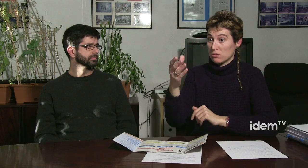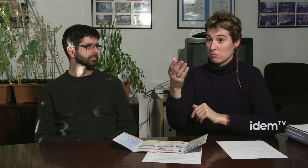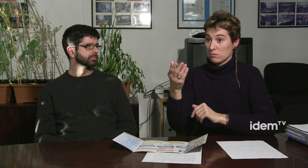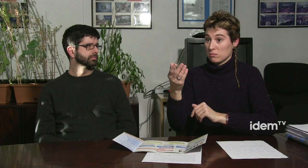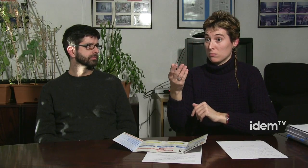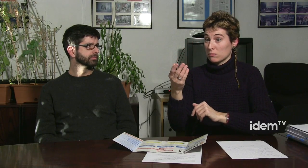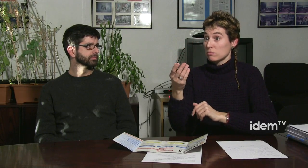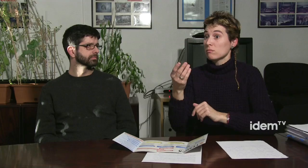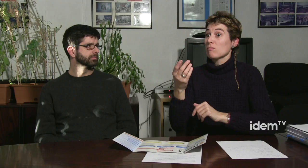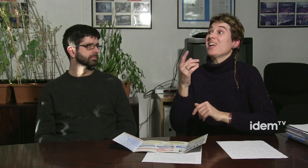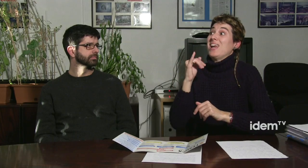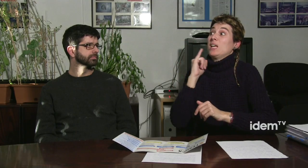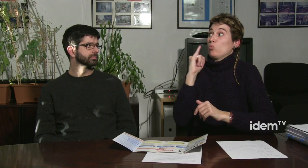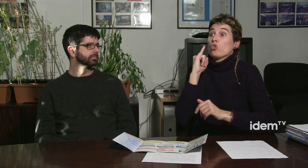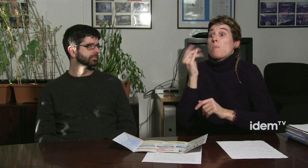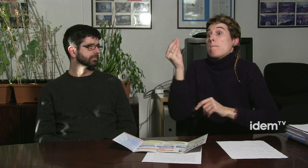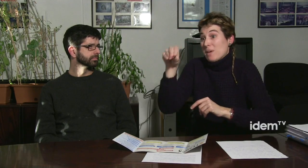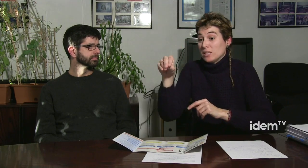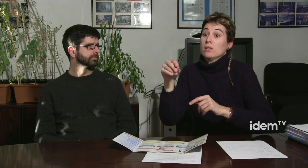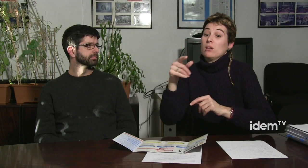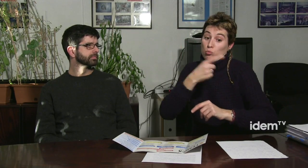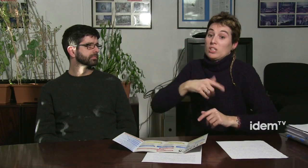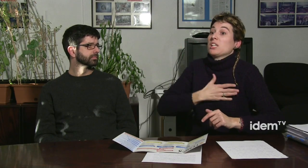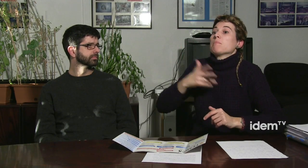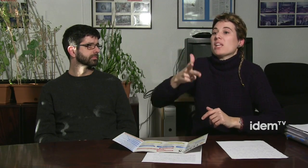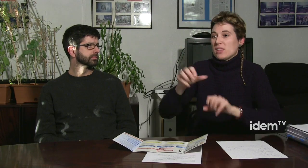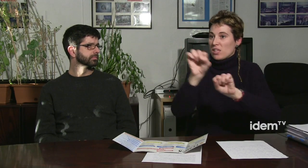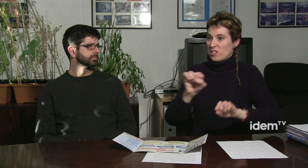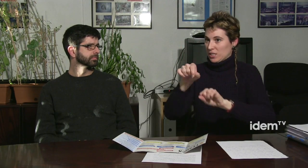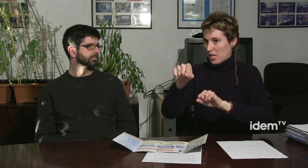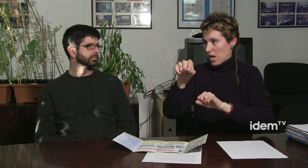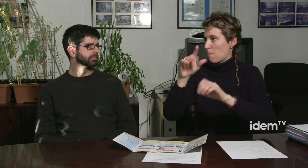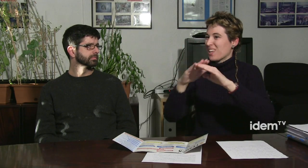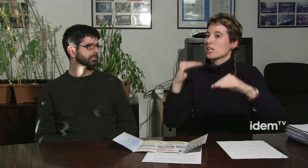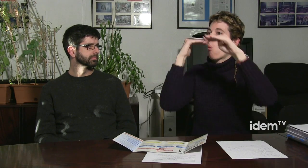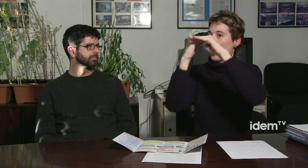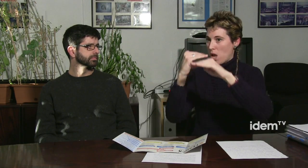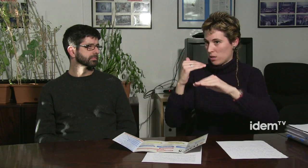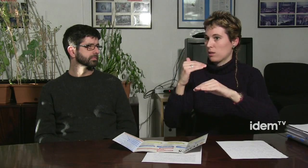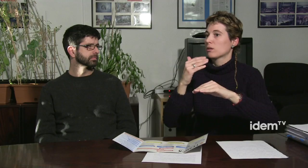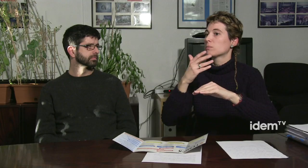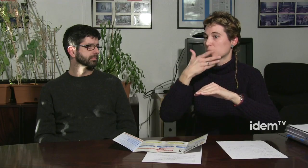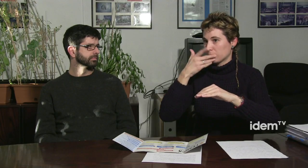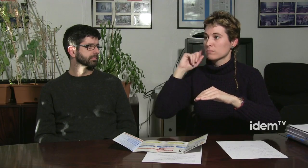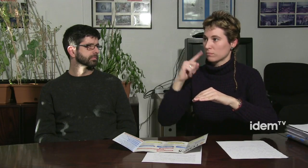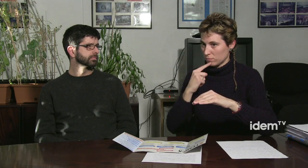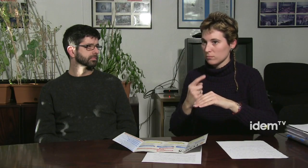de signes oficial, com si fos un idioma més. O sigui, que nosaltres tenim el dret de defensar